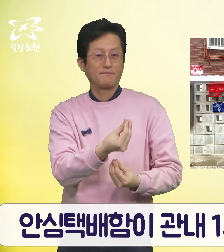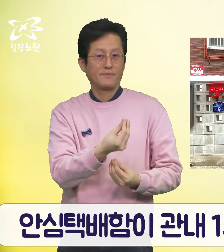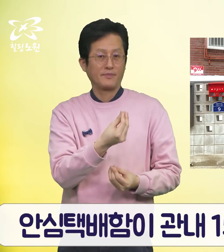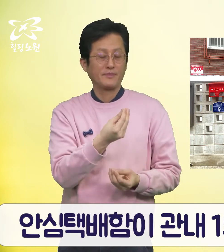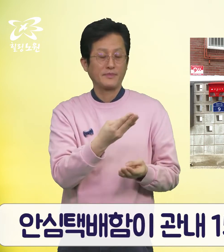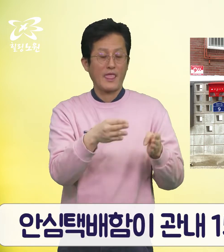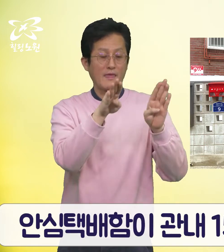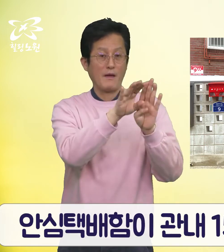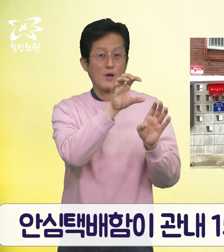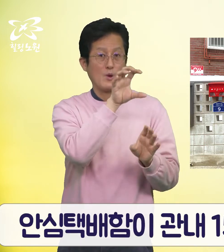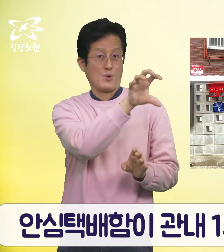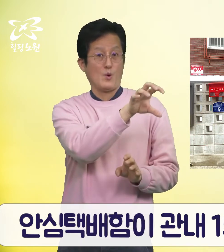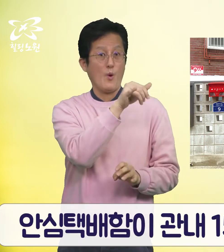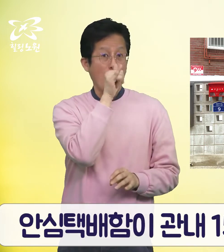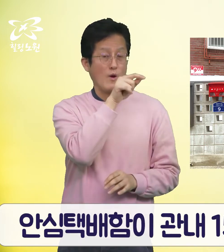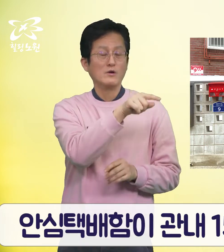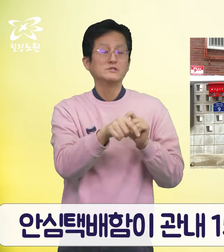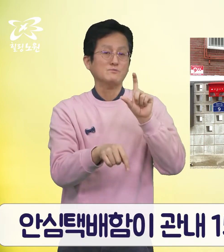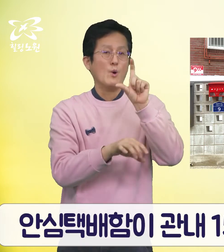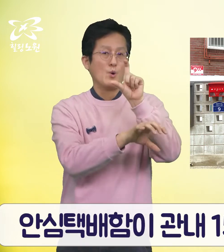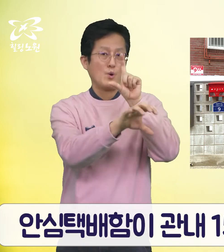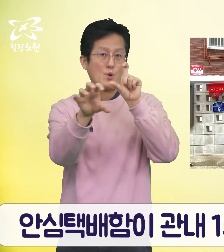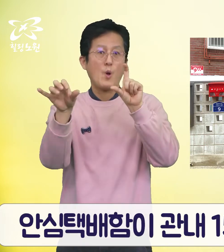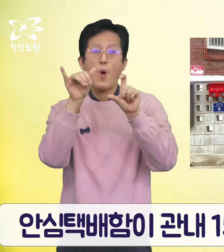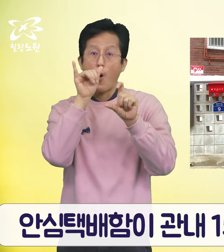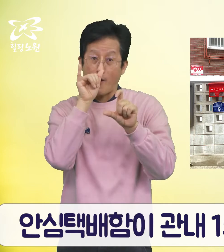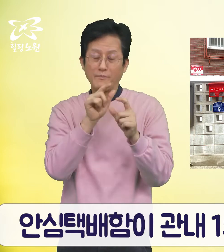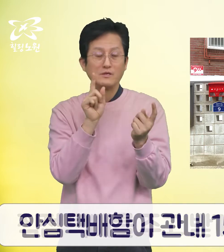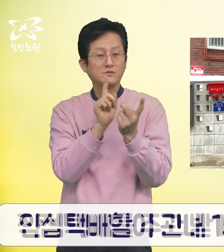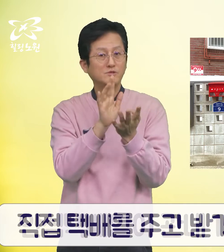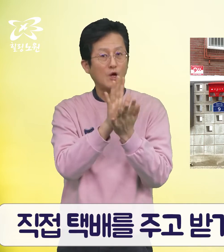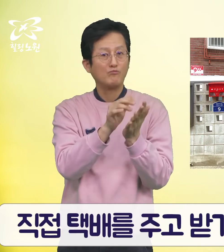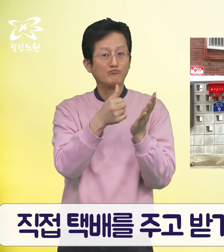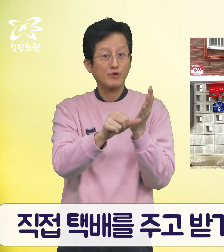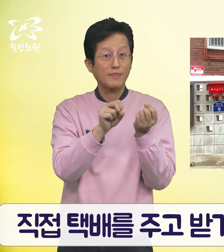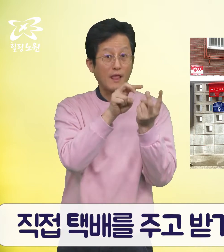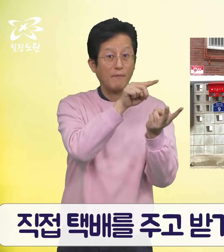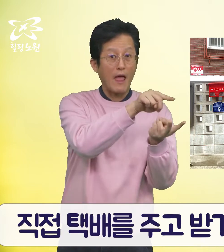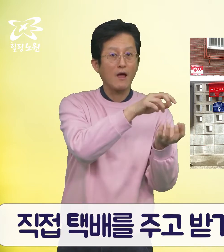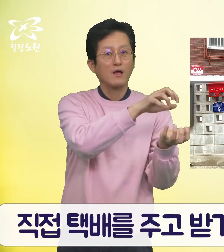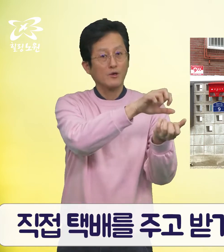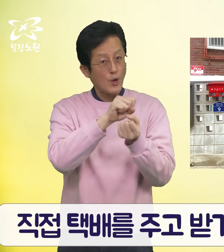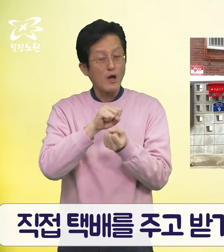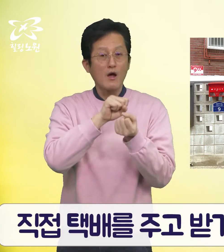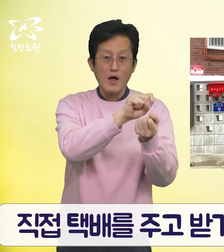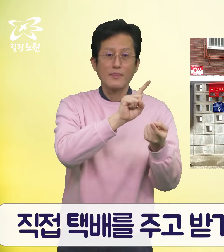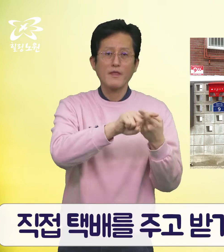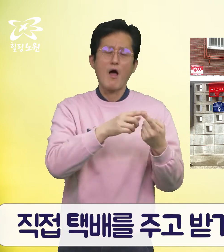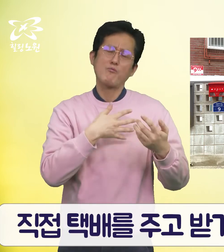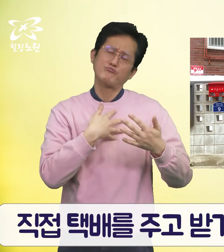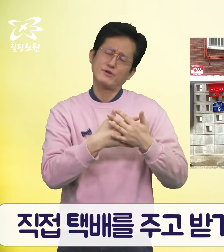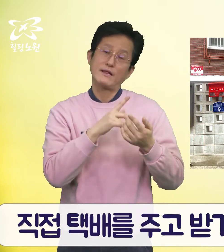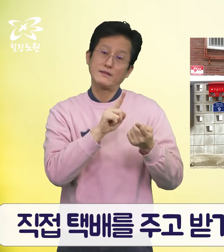15개소에서 운영 중입니다. 직접 택배를 주고받기 불안하신 분들은